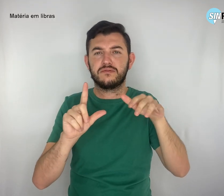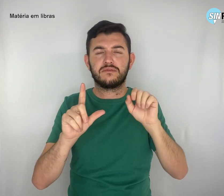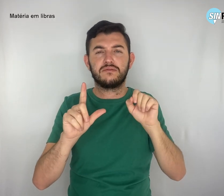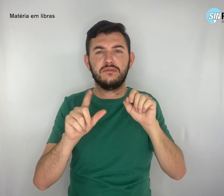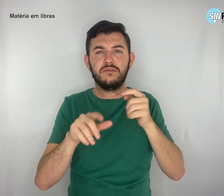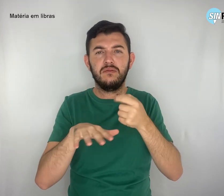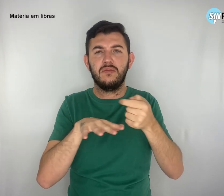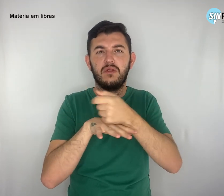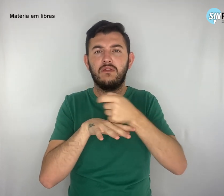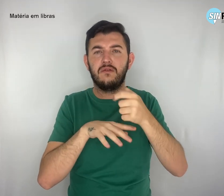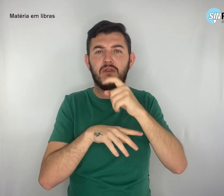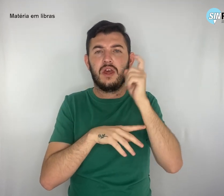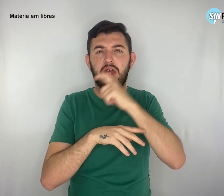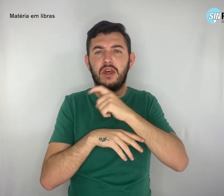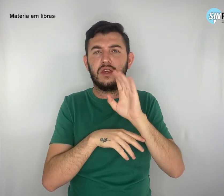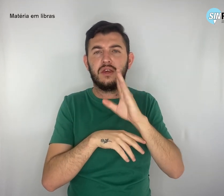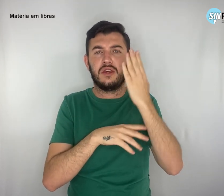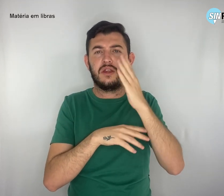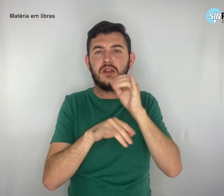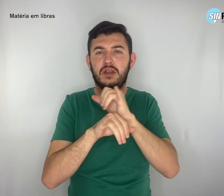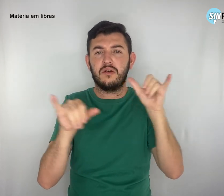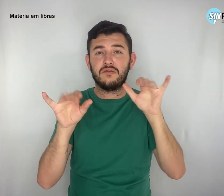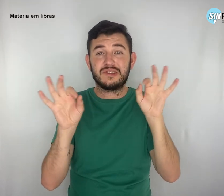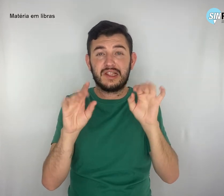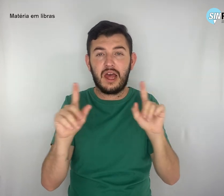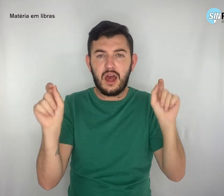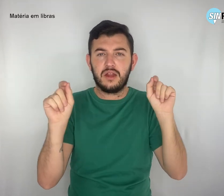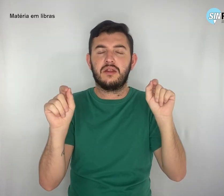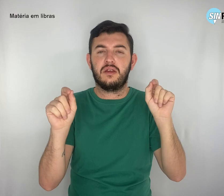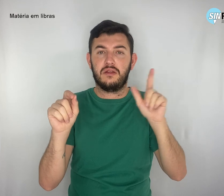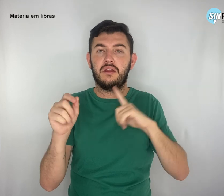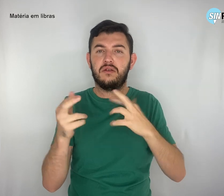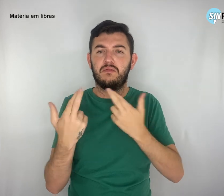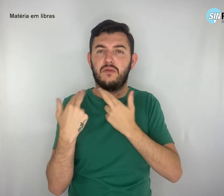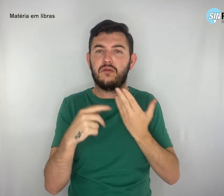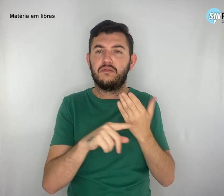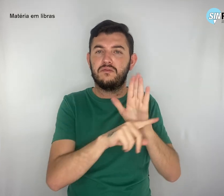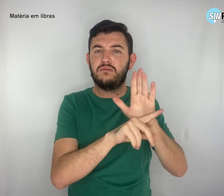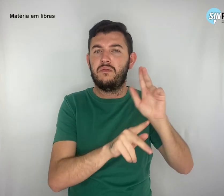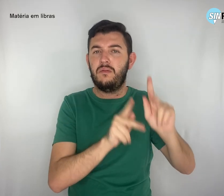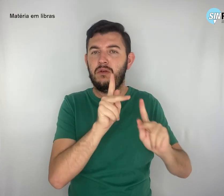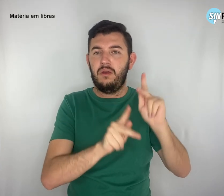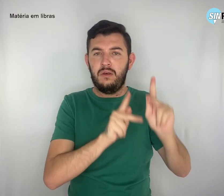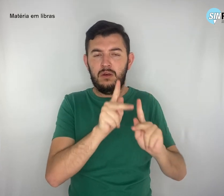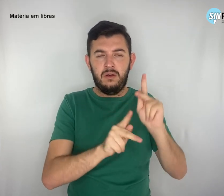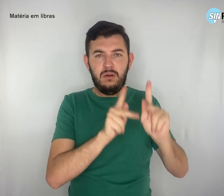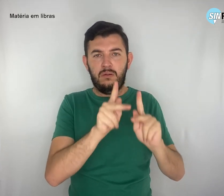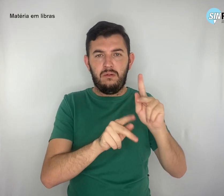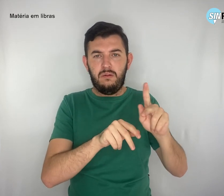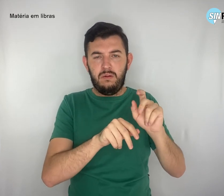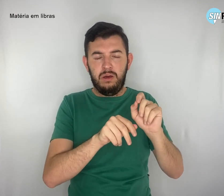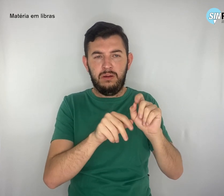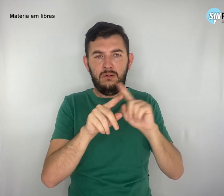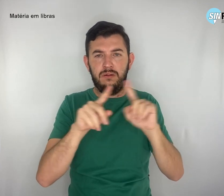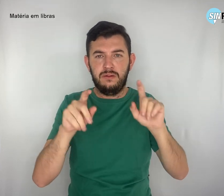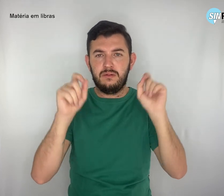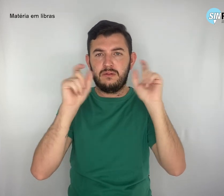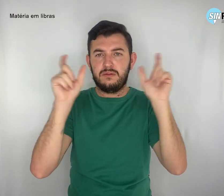compromisso com sua nação. É preciso também estar alerta para as novidades e uso